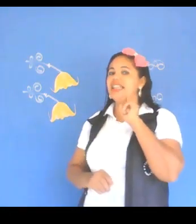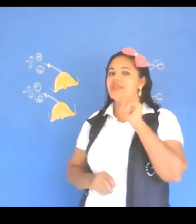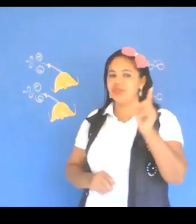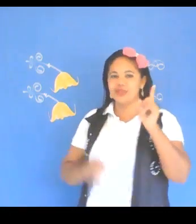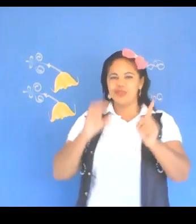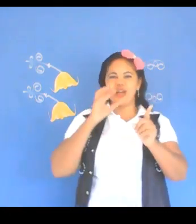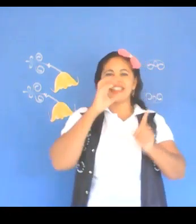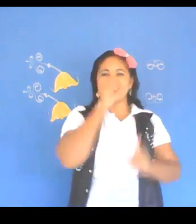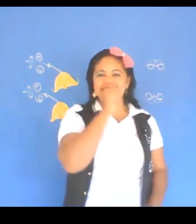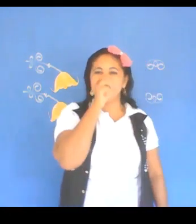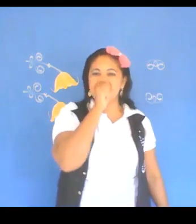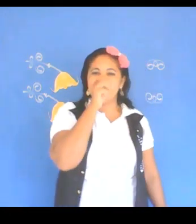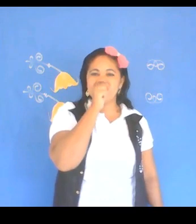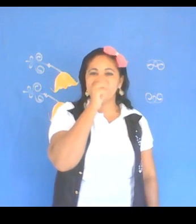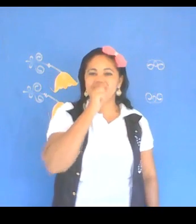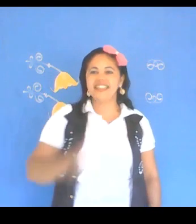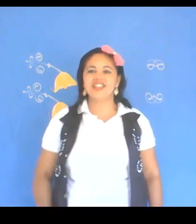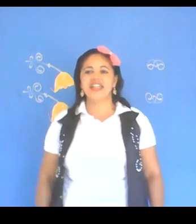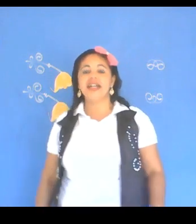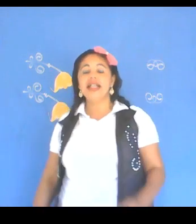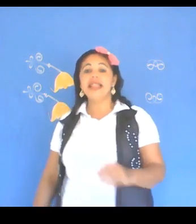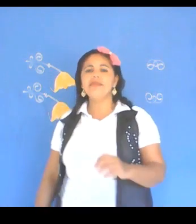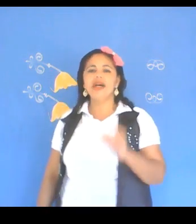lembrou, assim, né, laranja. Limão.